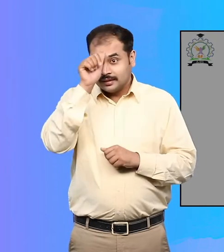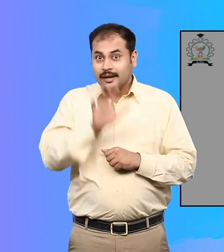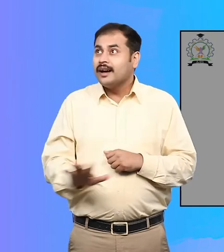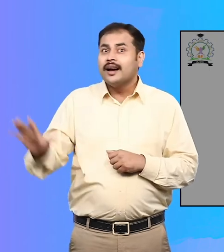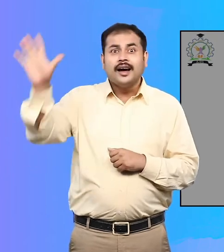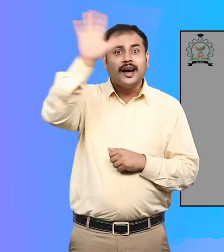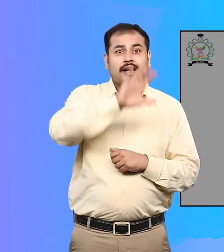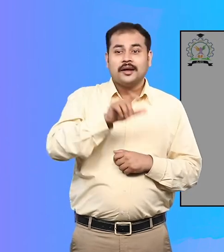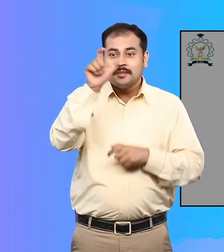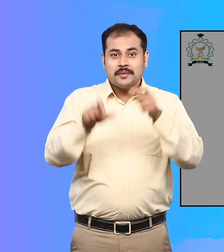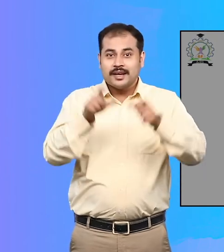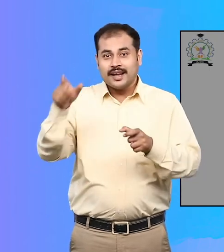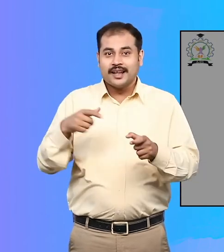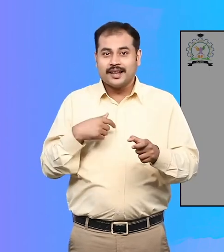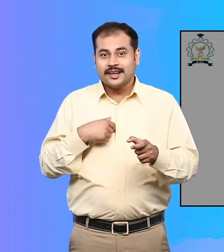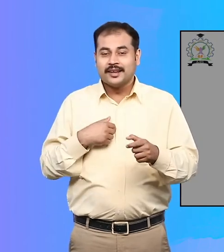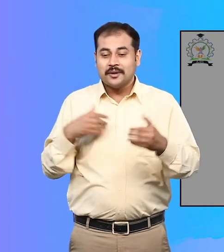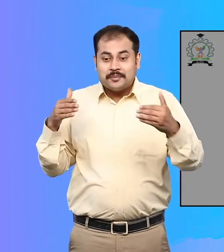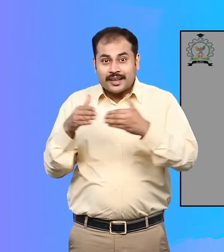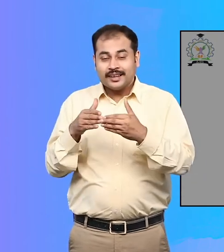करने के पारंपरिक तरीके को दर्शाता है